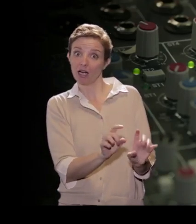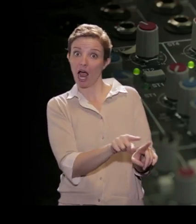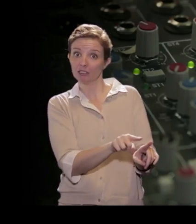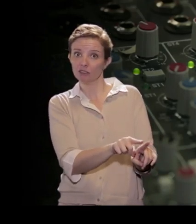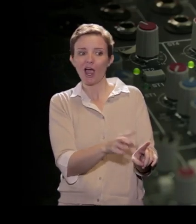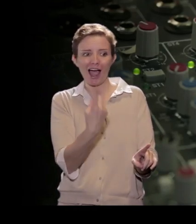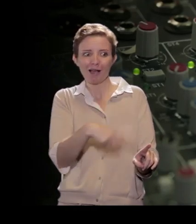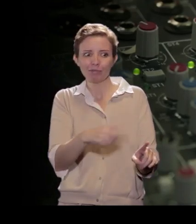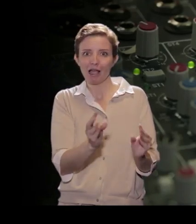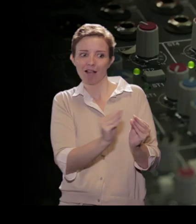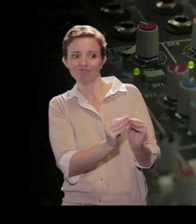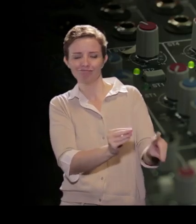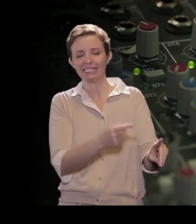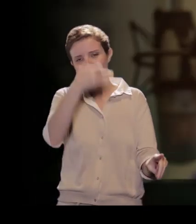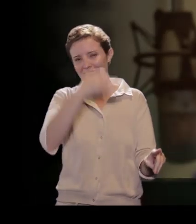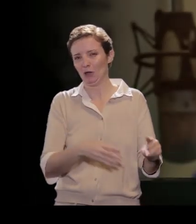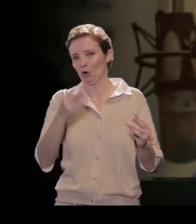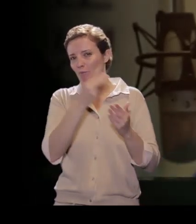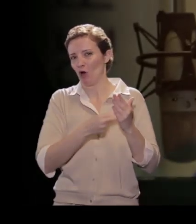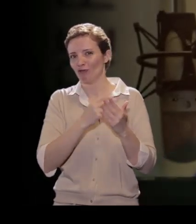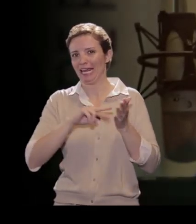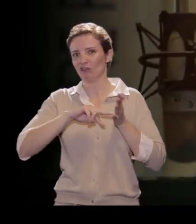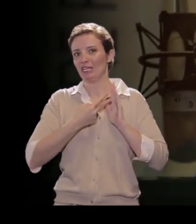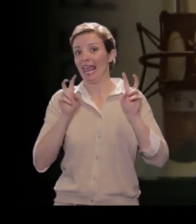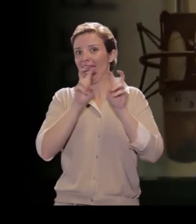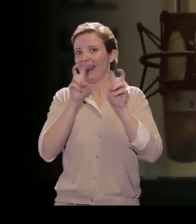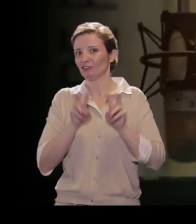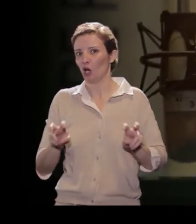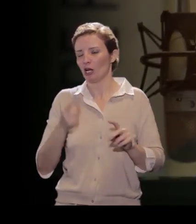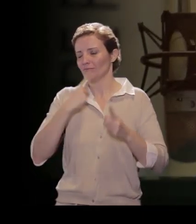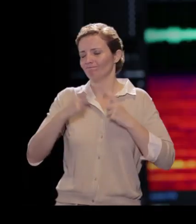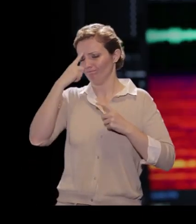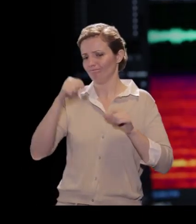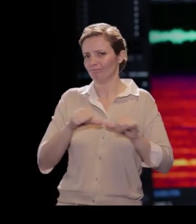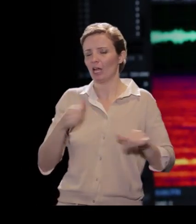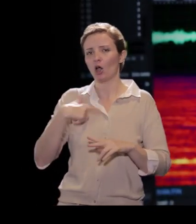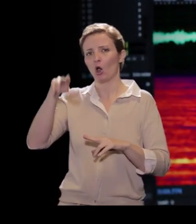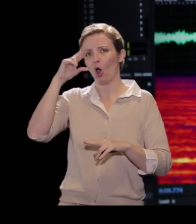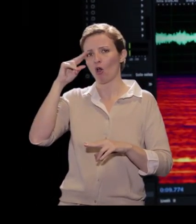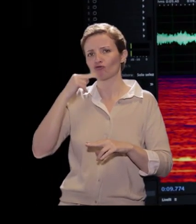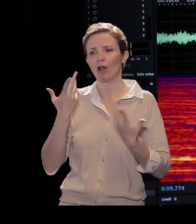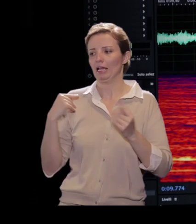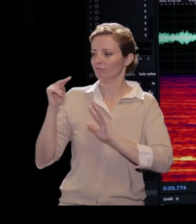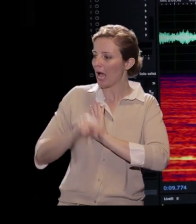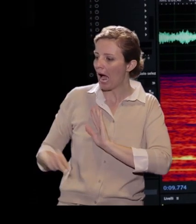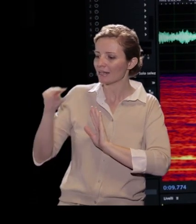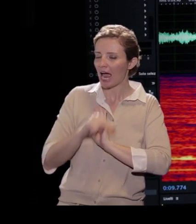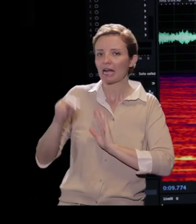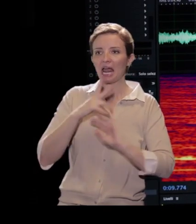un ingegnere elettronico sulla base di conoscenze sviluppate nei decenni da fisici, ingegneri elettronici e